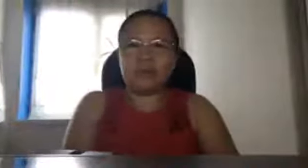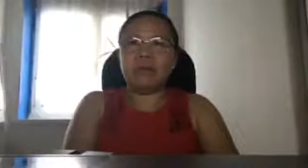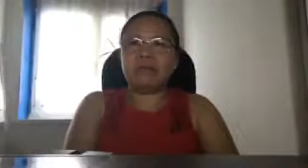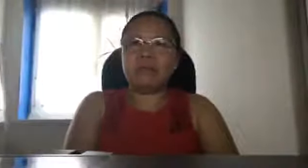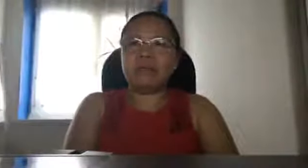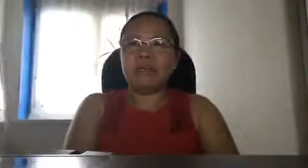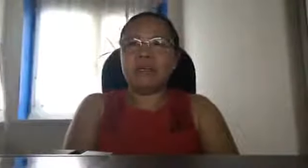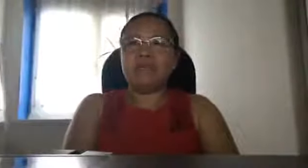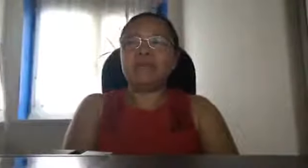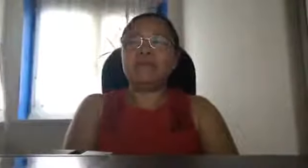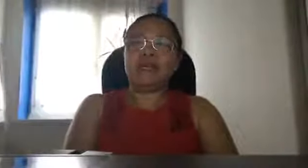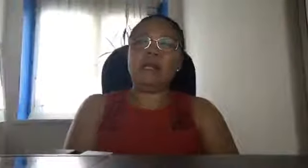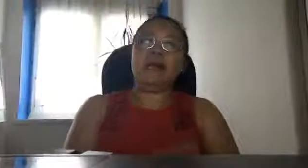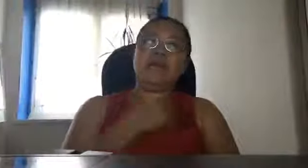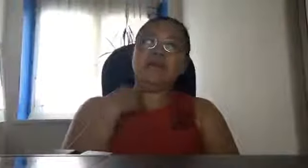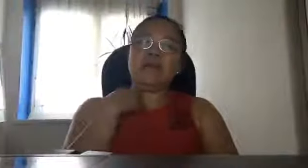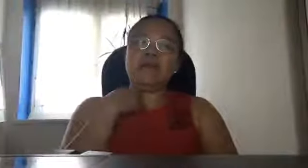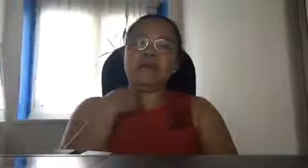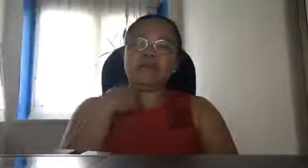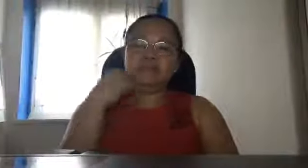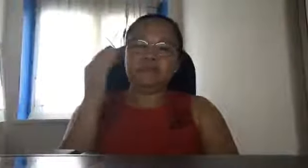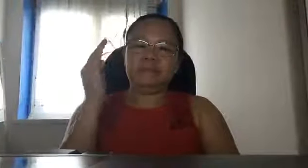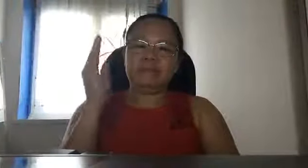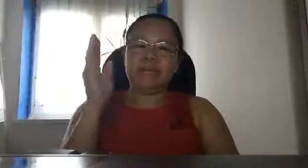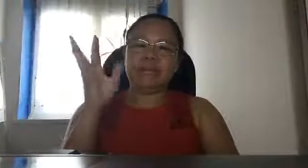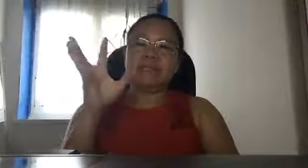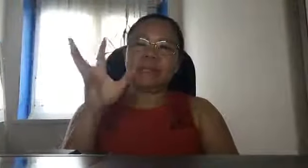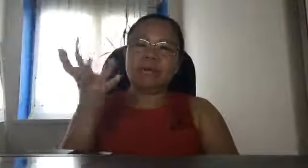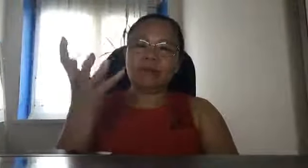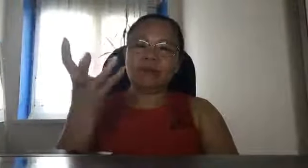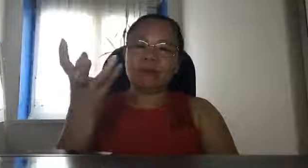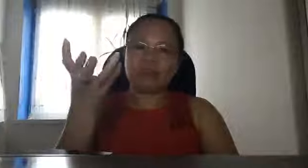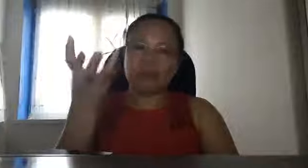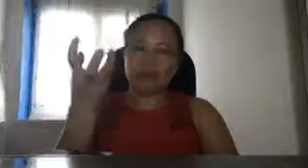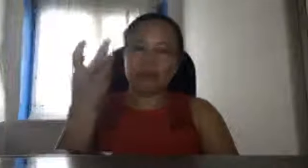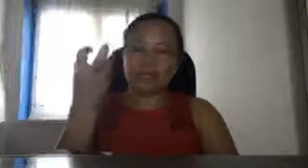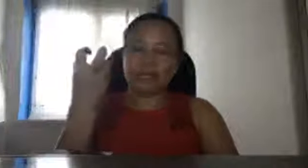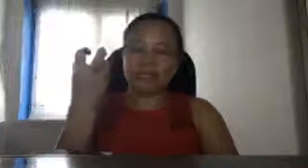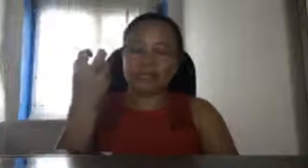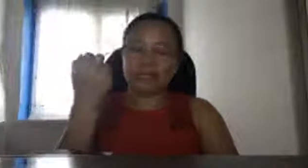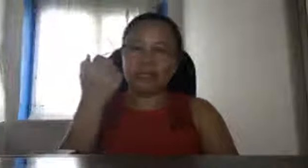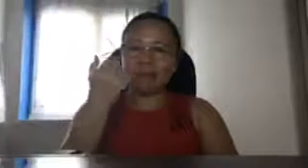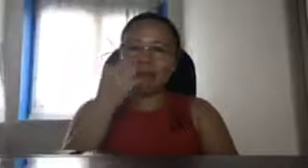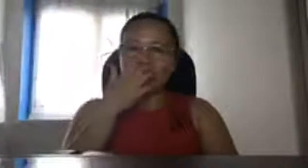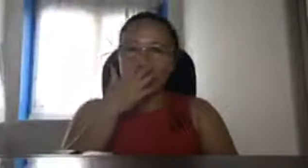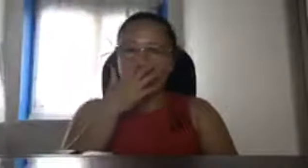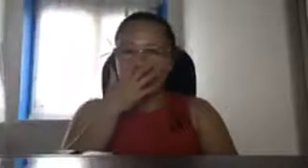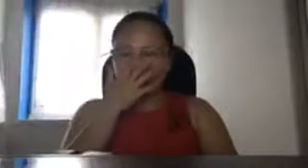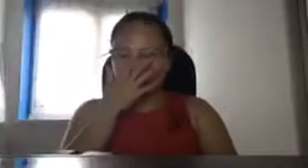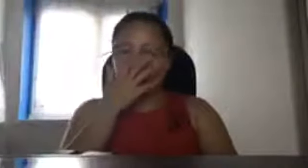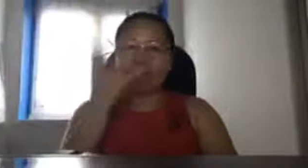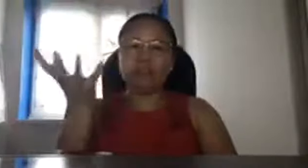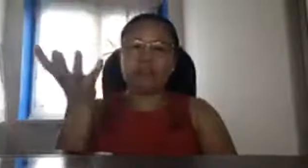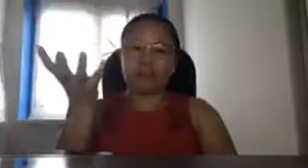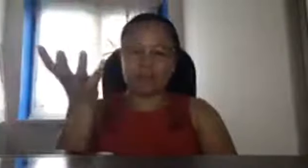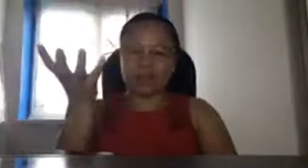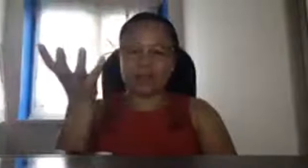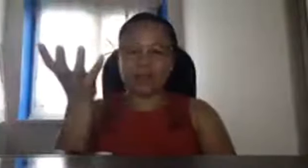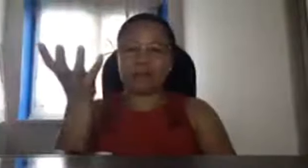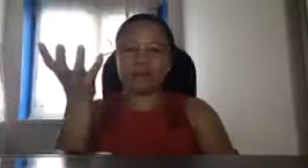yung pala nagtatago sa likod ng DSWD parang ano lang parang